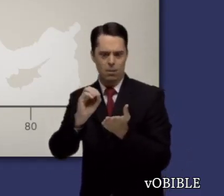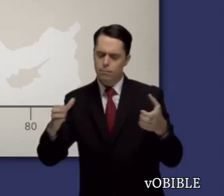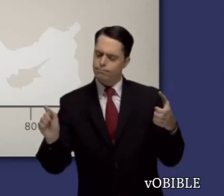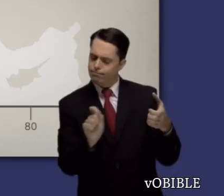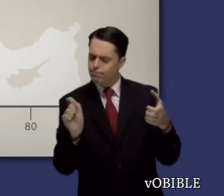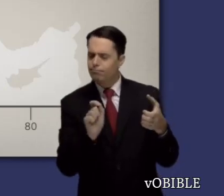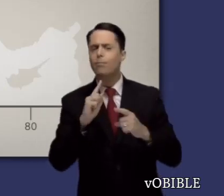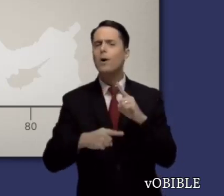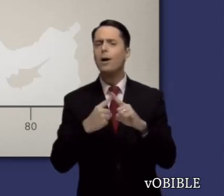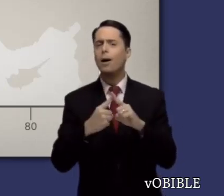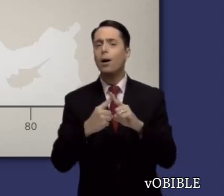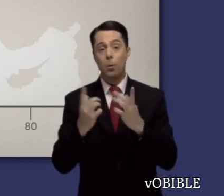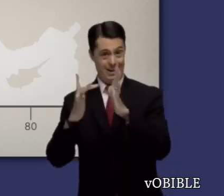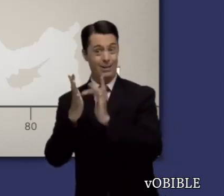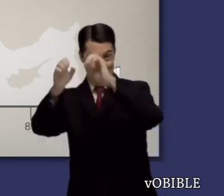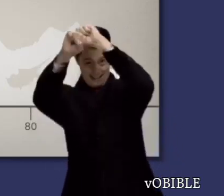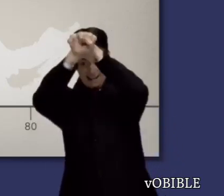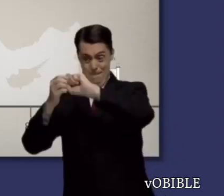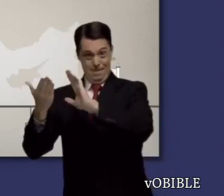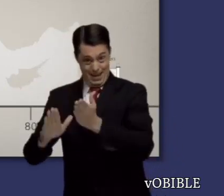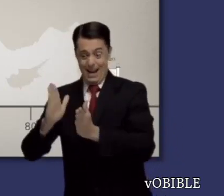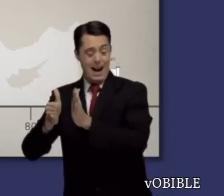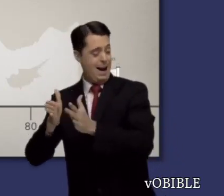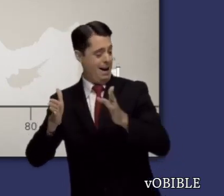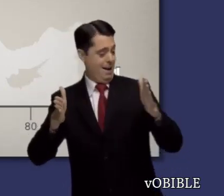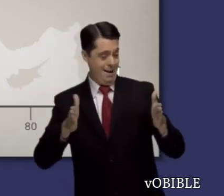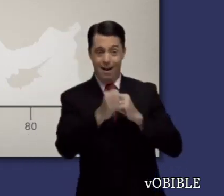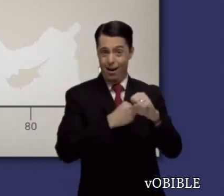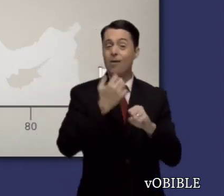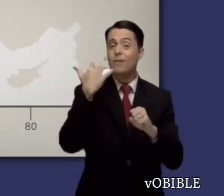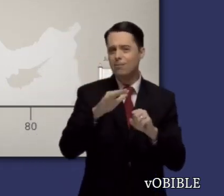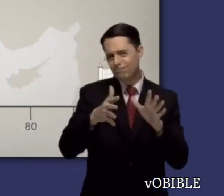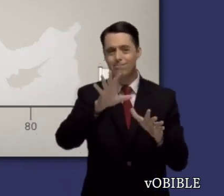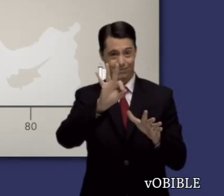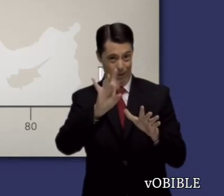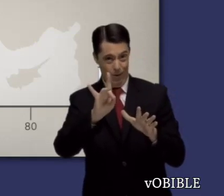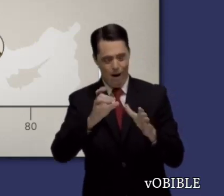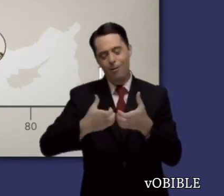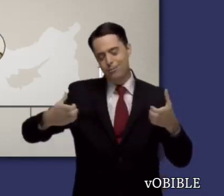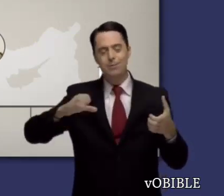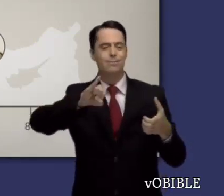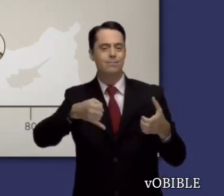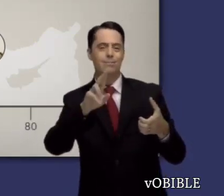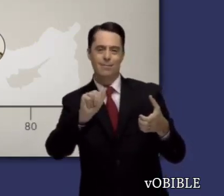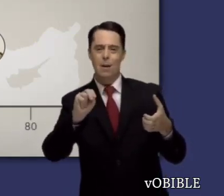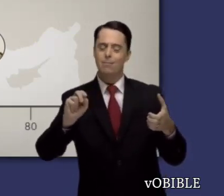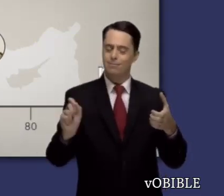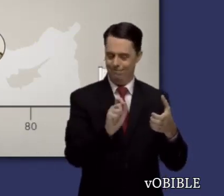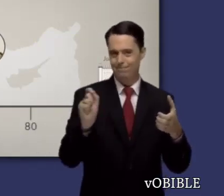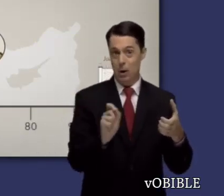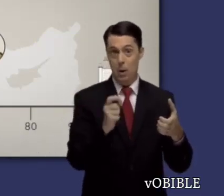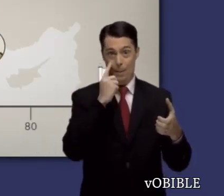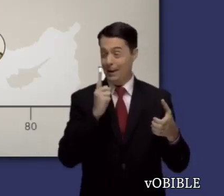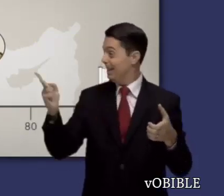98, casi 65 años después de la muerte de Jesús. Durante esas décadas se cumplió